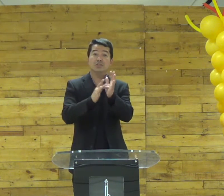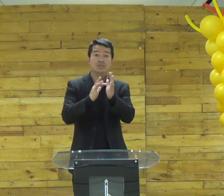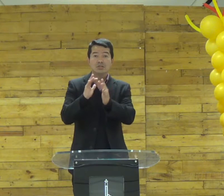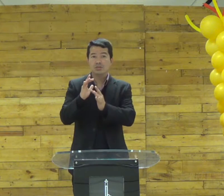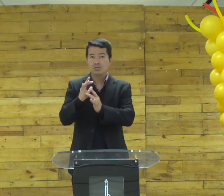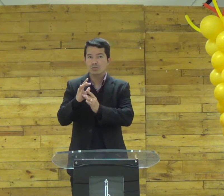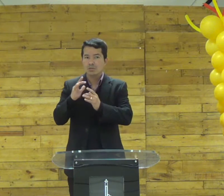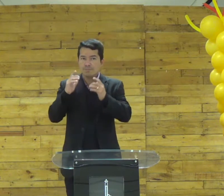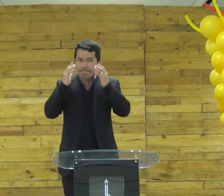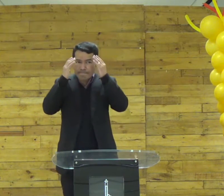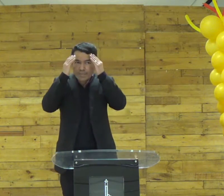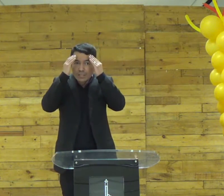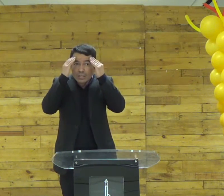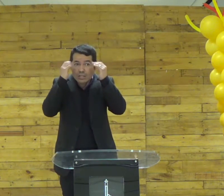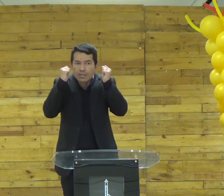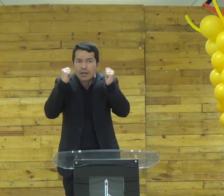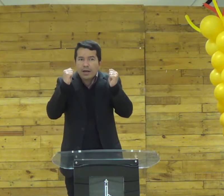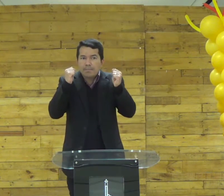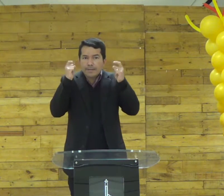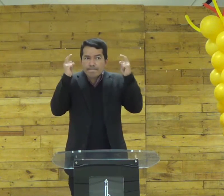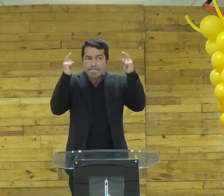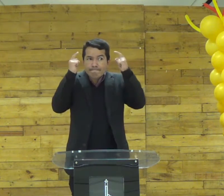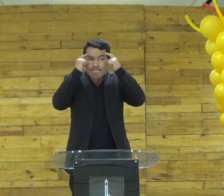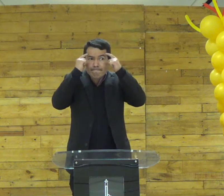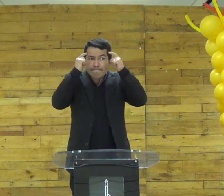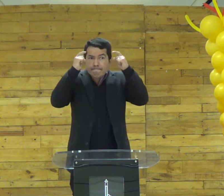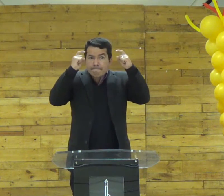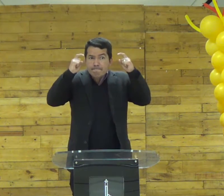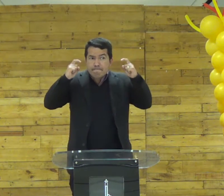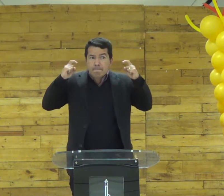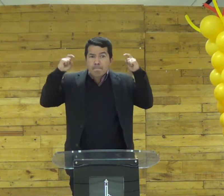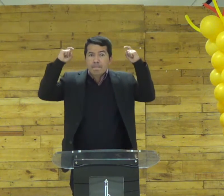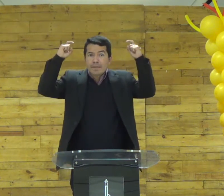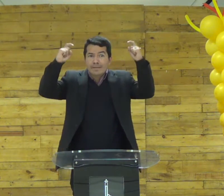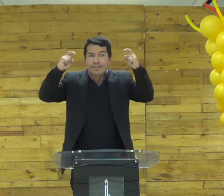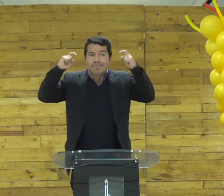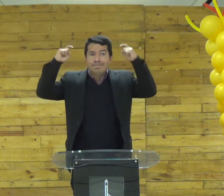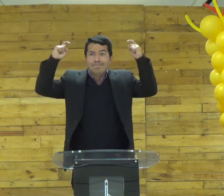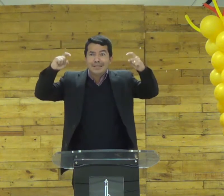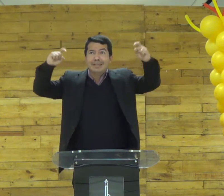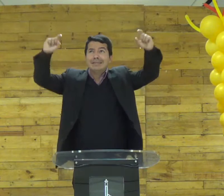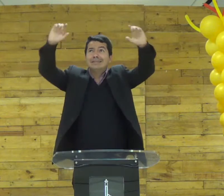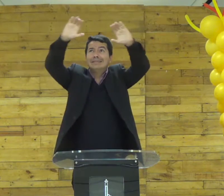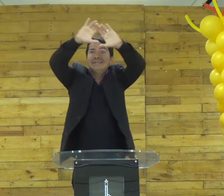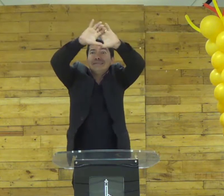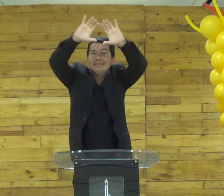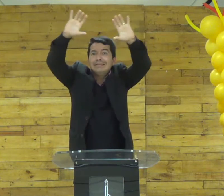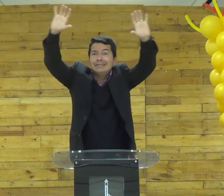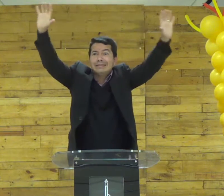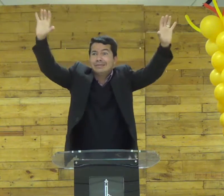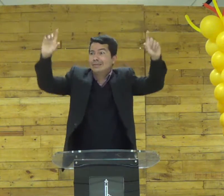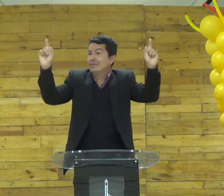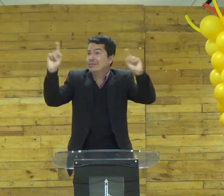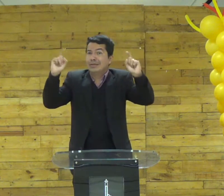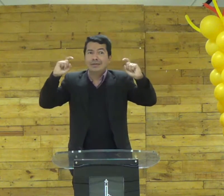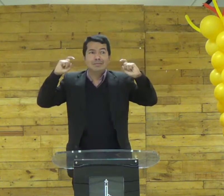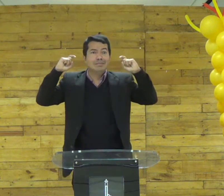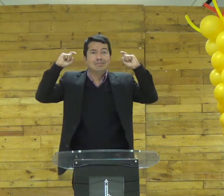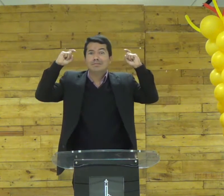porque Jesus ele entendeu e ele sabia e pensava além de se preocupar com as coisas do